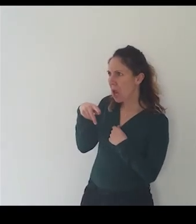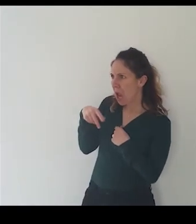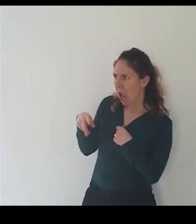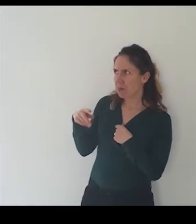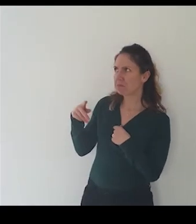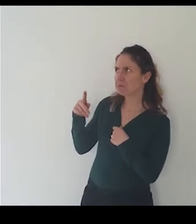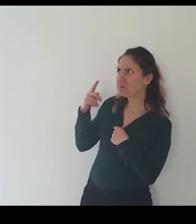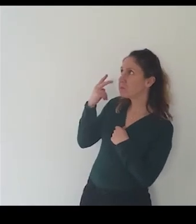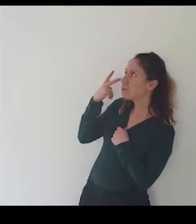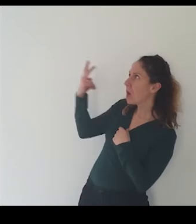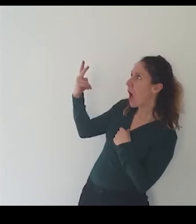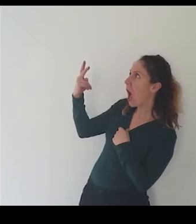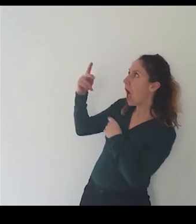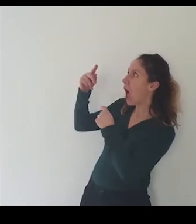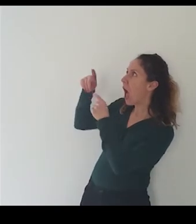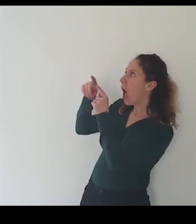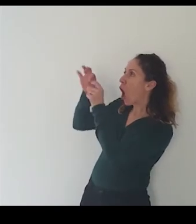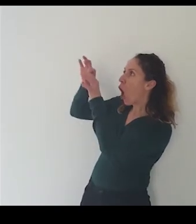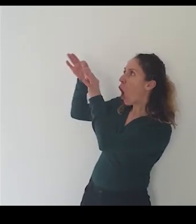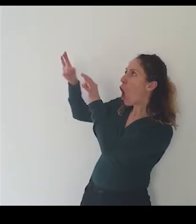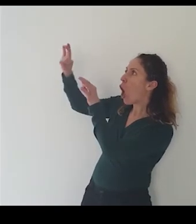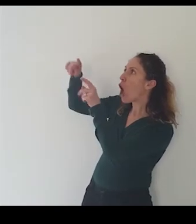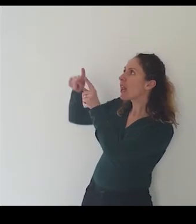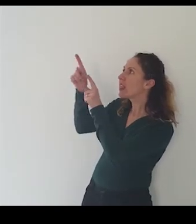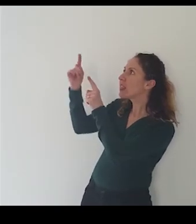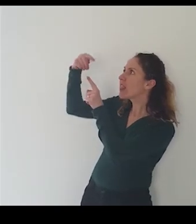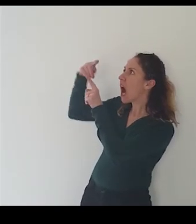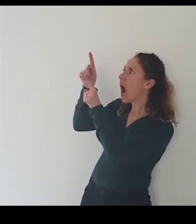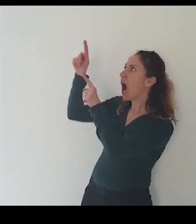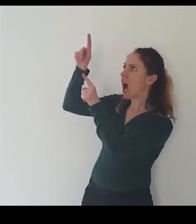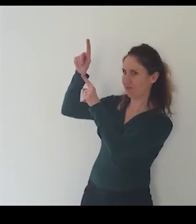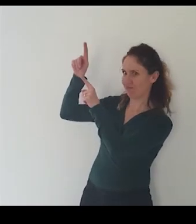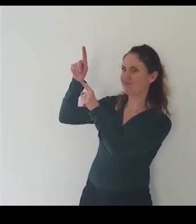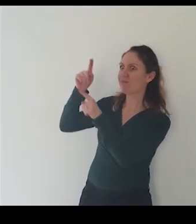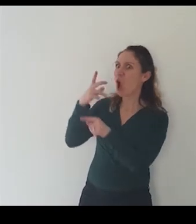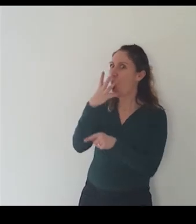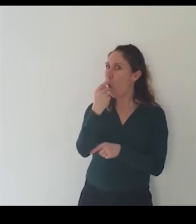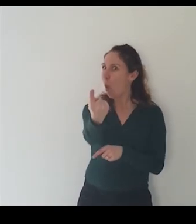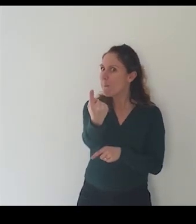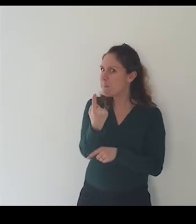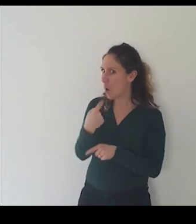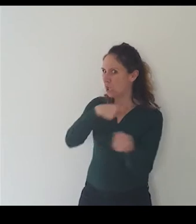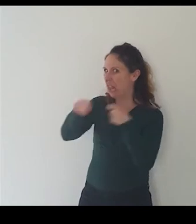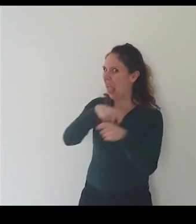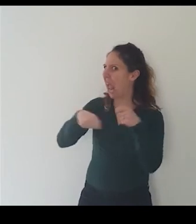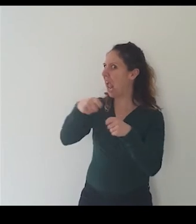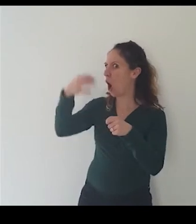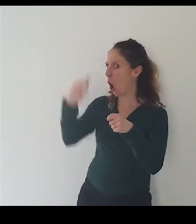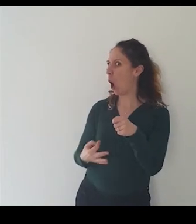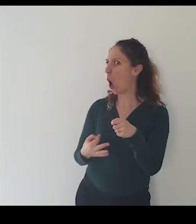ti legherò non ci provare